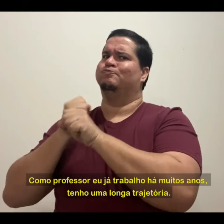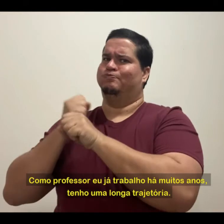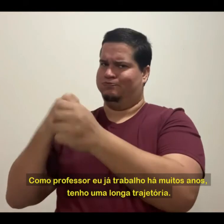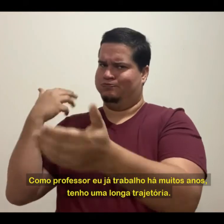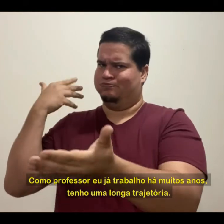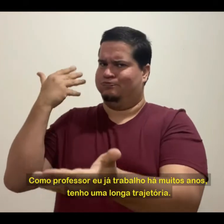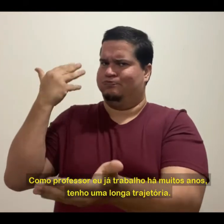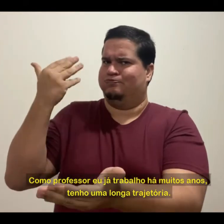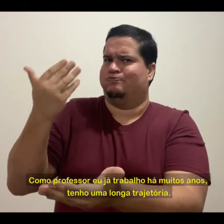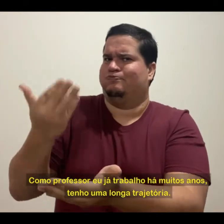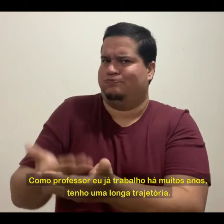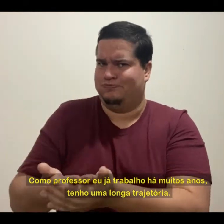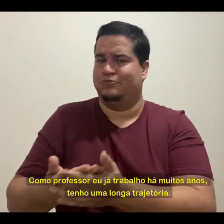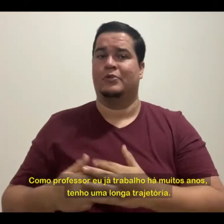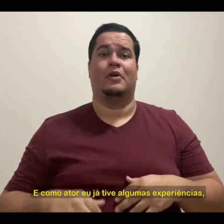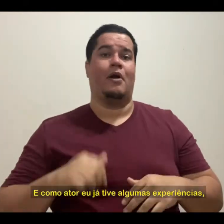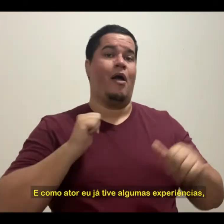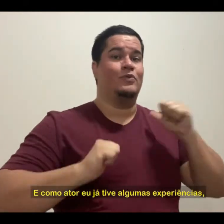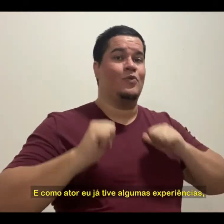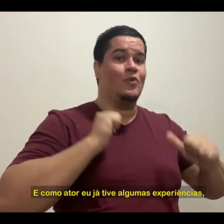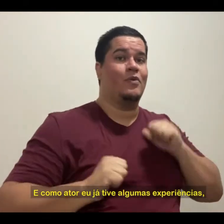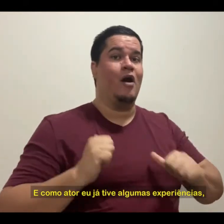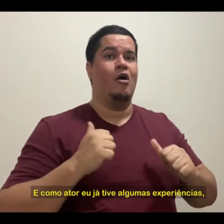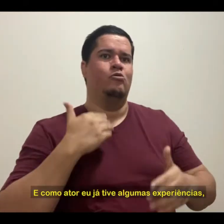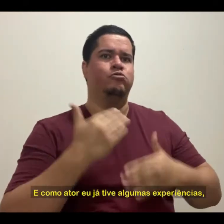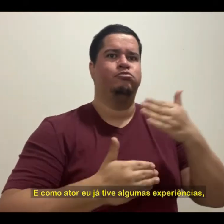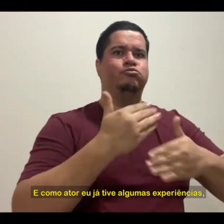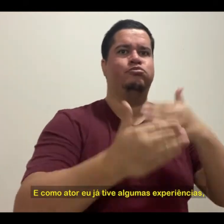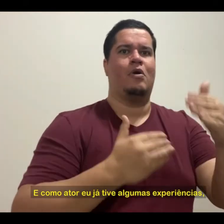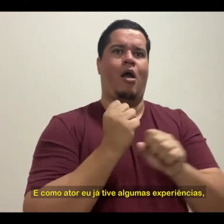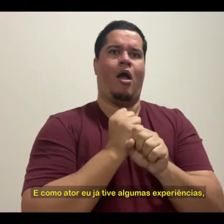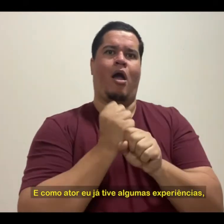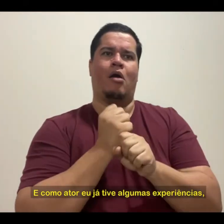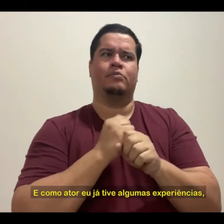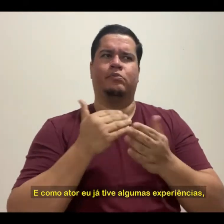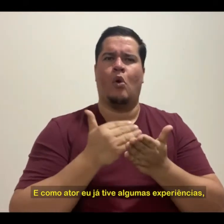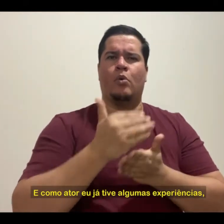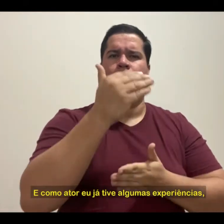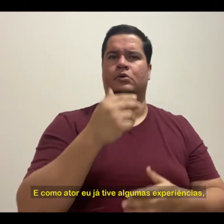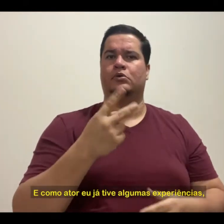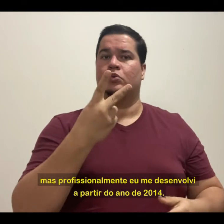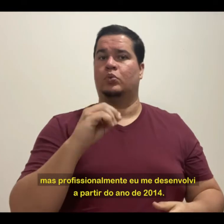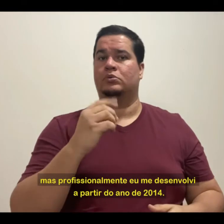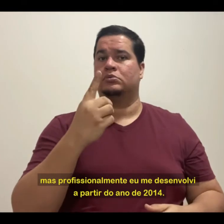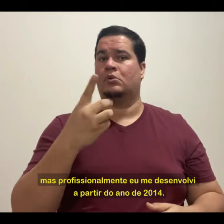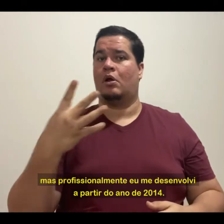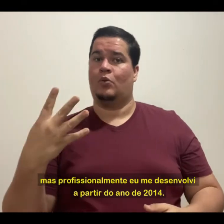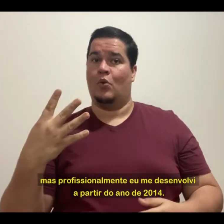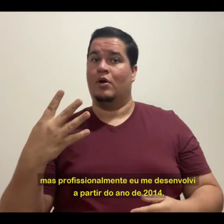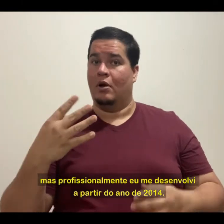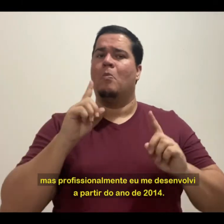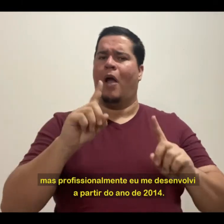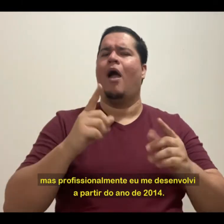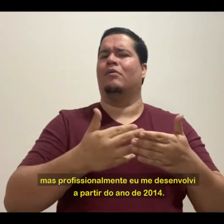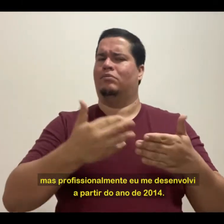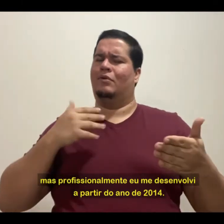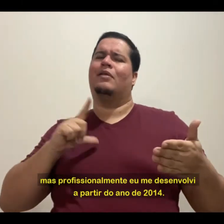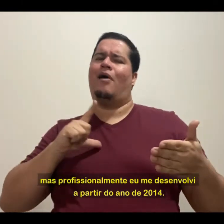anos, tenho uma longa trajetória. E como ator, eu já tive algumas experiências. Mas, profissionalmente, me